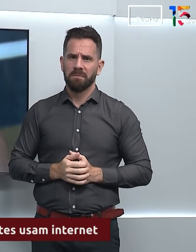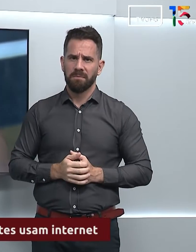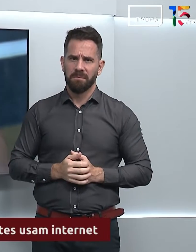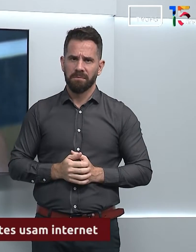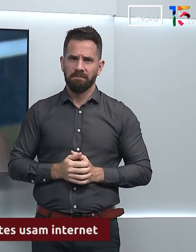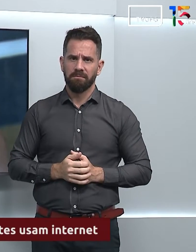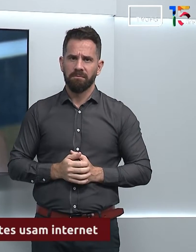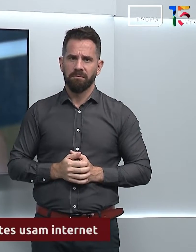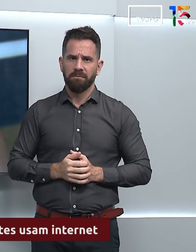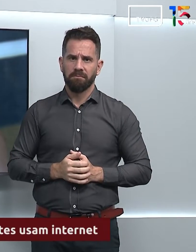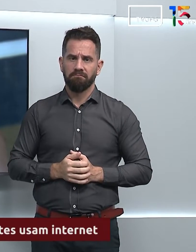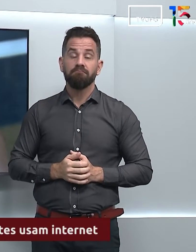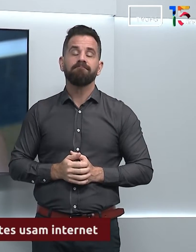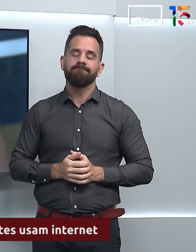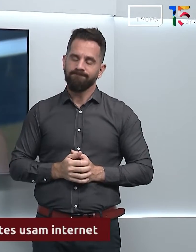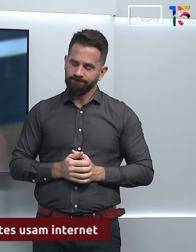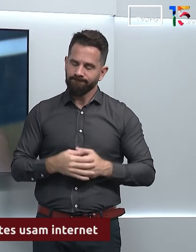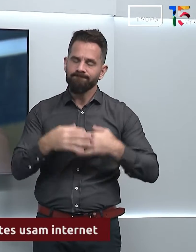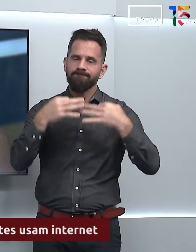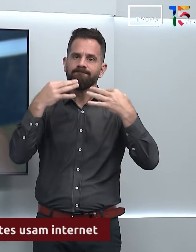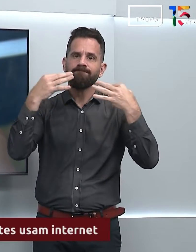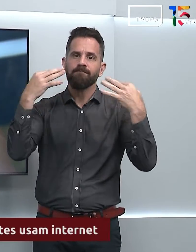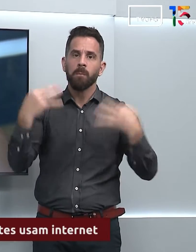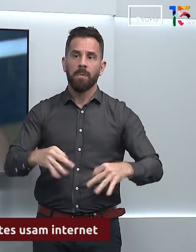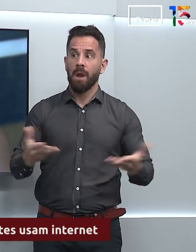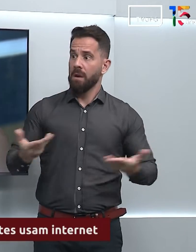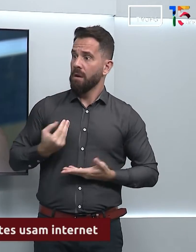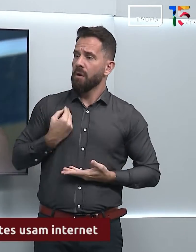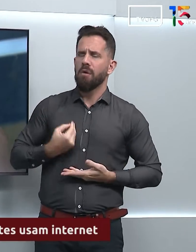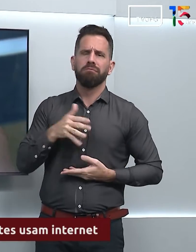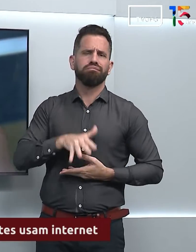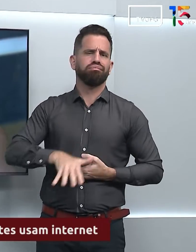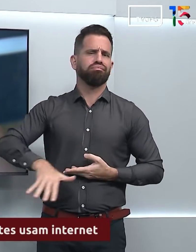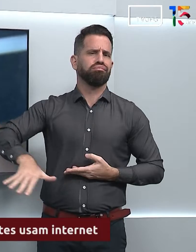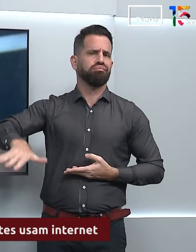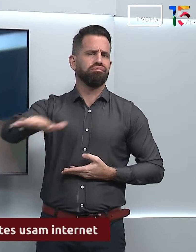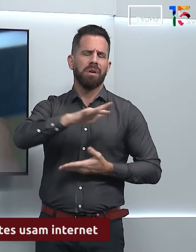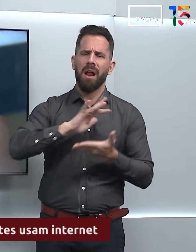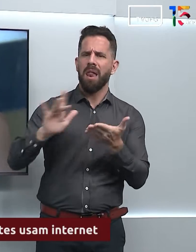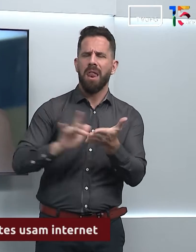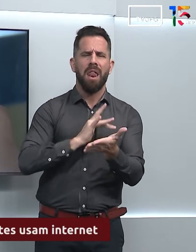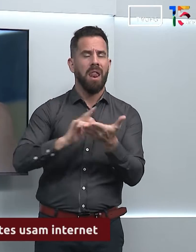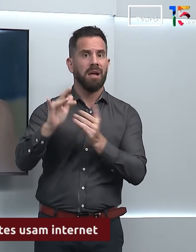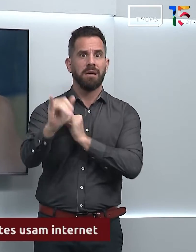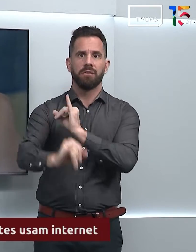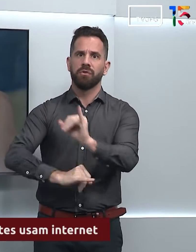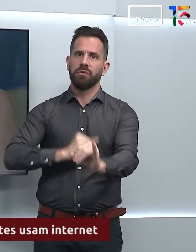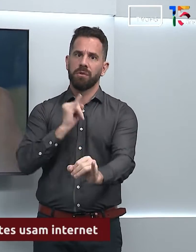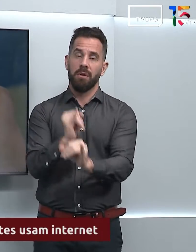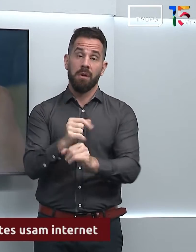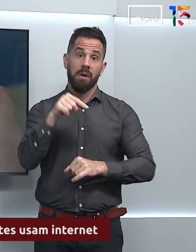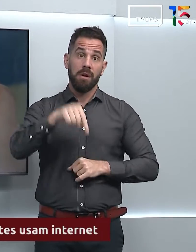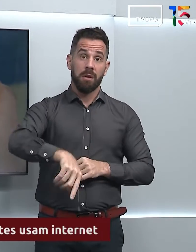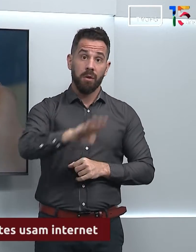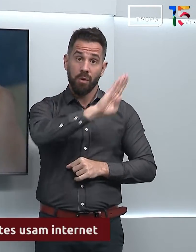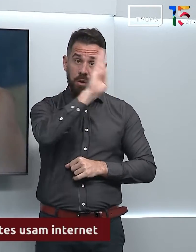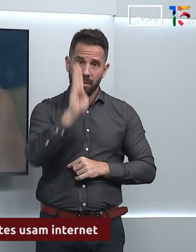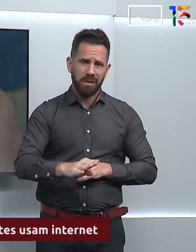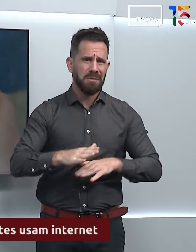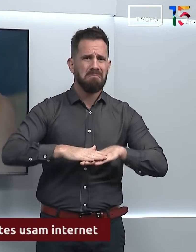É, não existem dúvidas. Estamos na era digital. No Brasil, hoje, são mais de